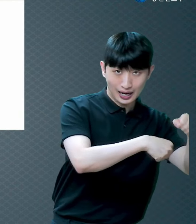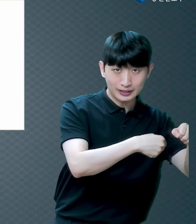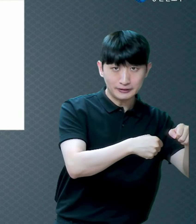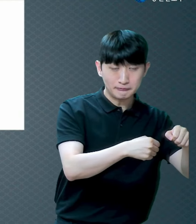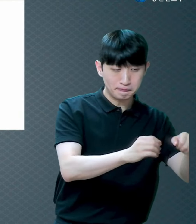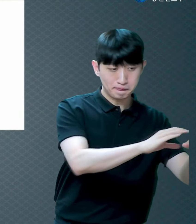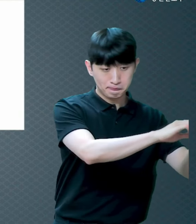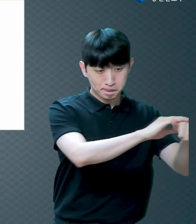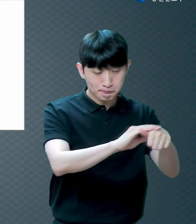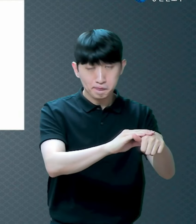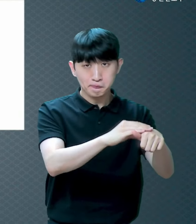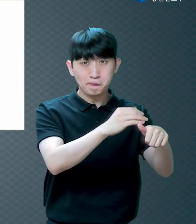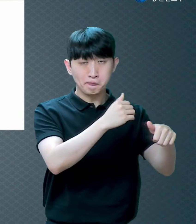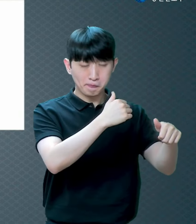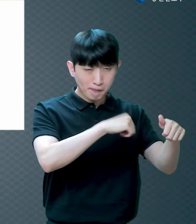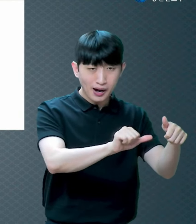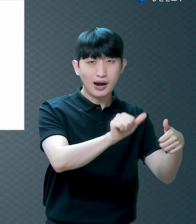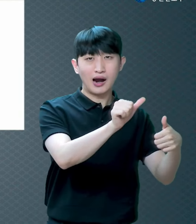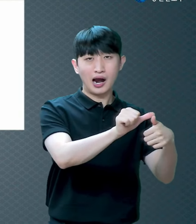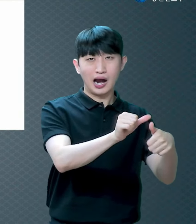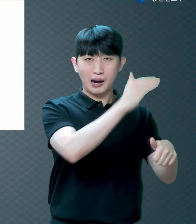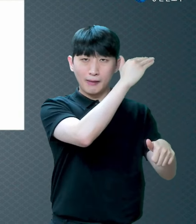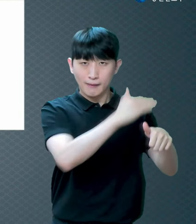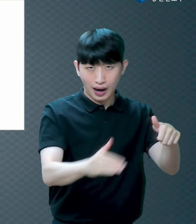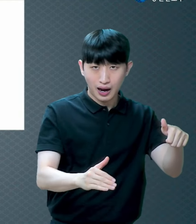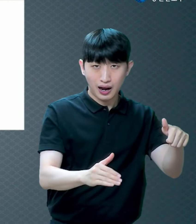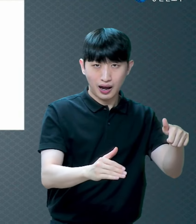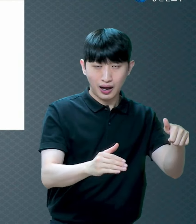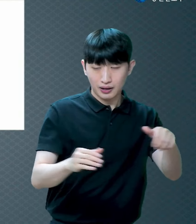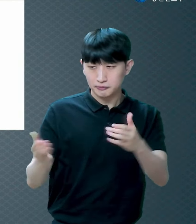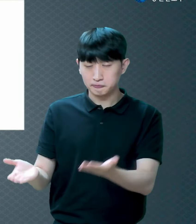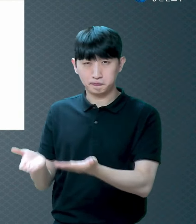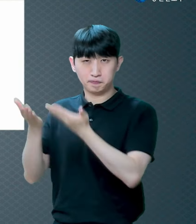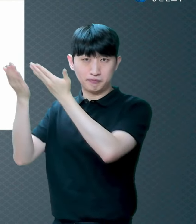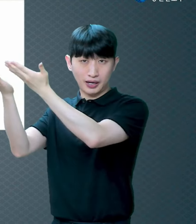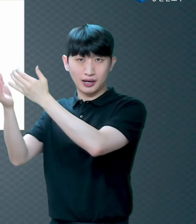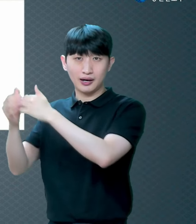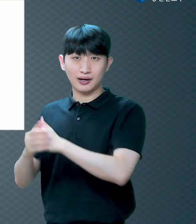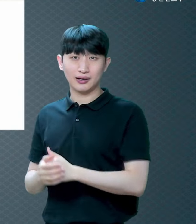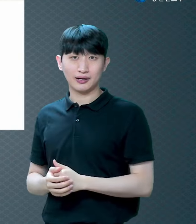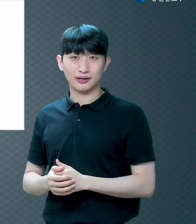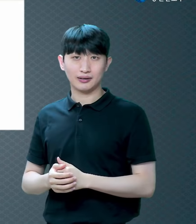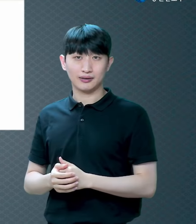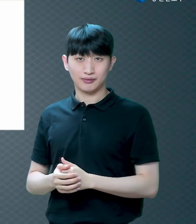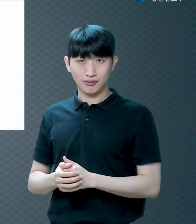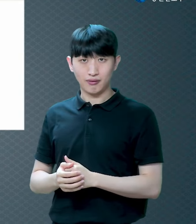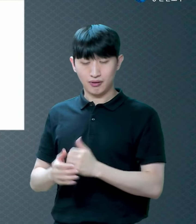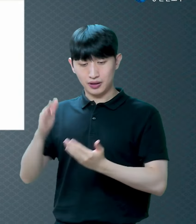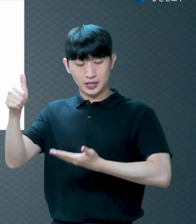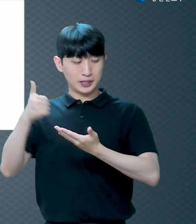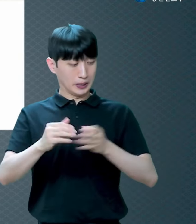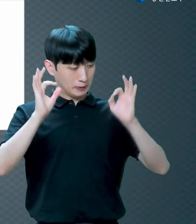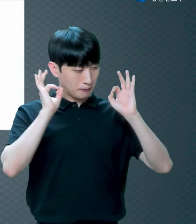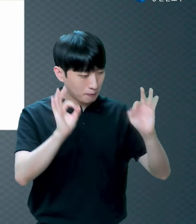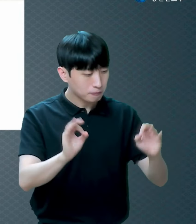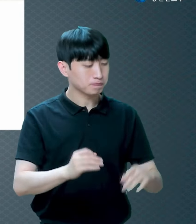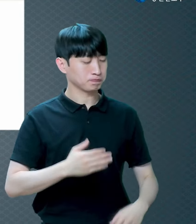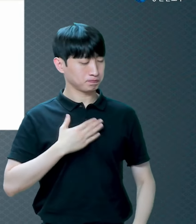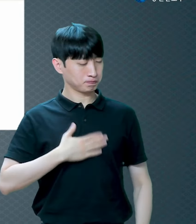첫 새끼를 잡아서 드렸습니다 그런데 하나님께서 아벨의 제사를 받으셨어요